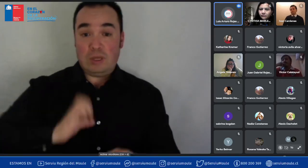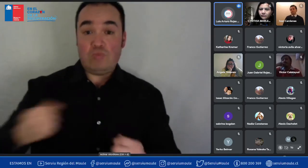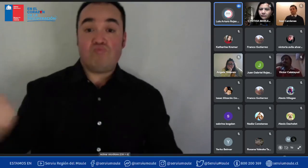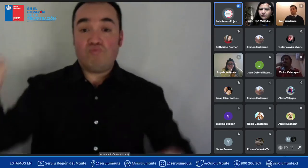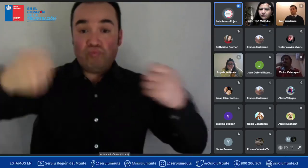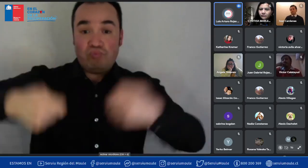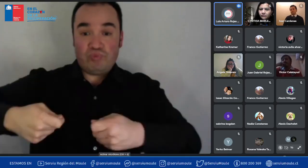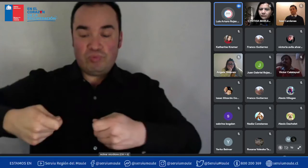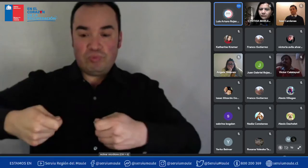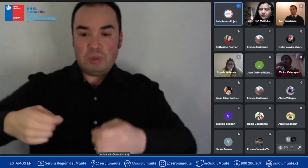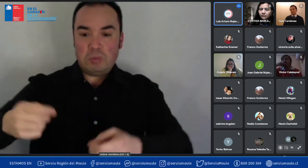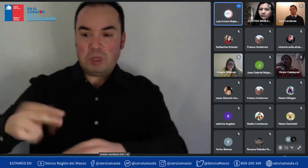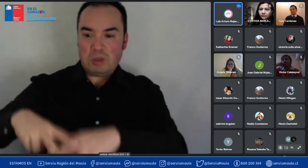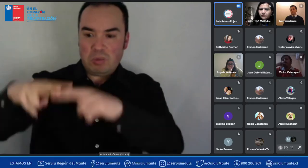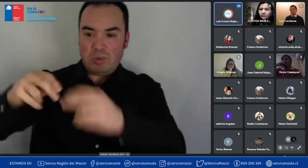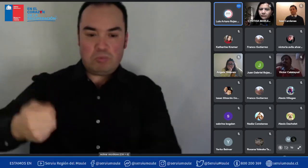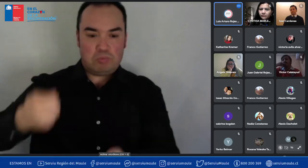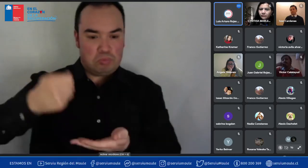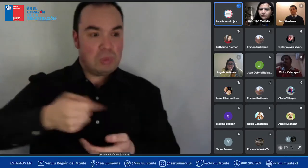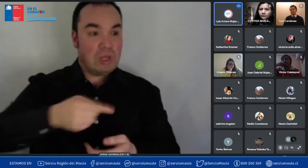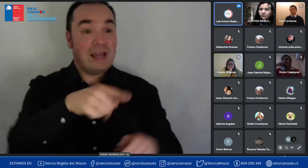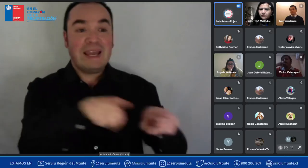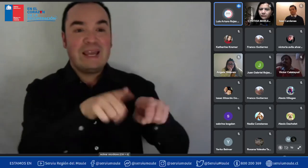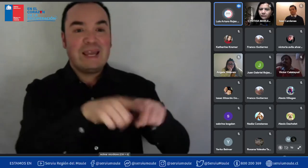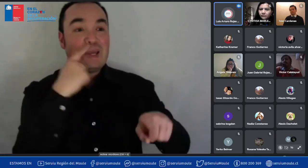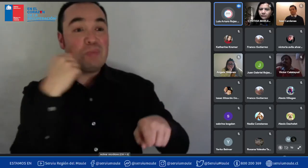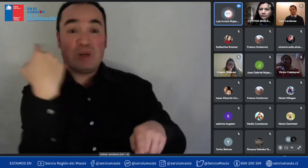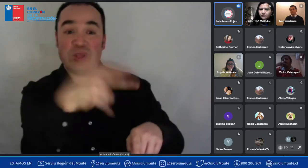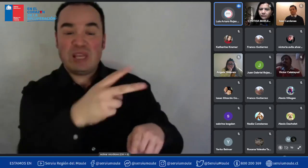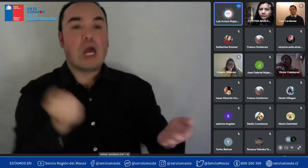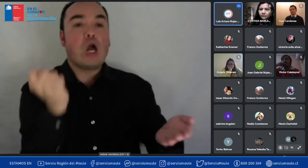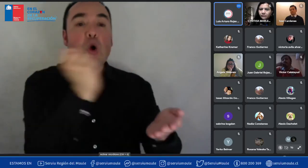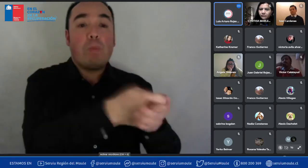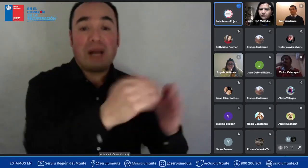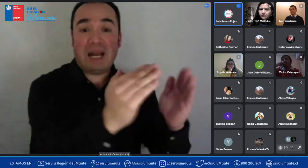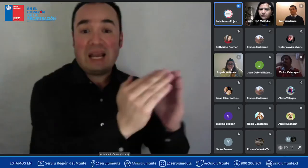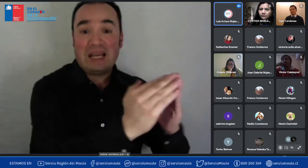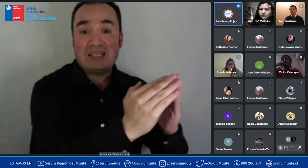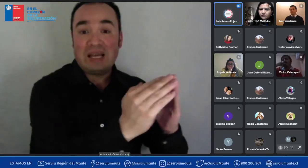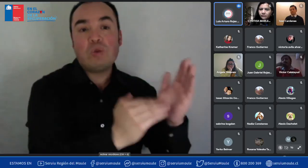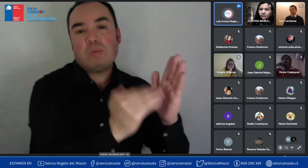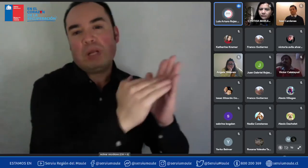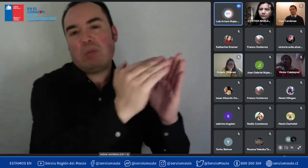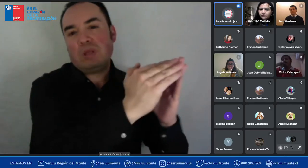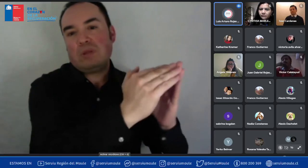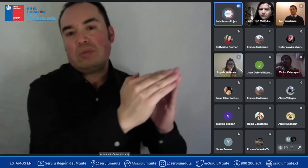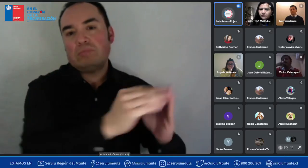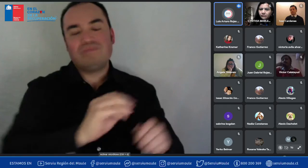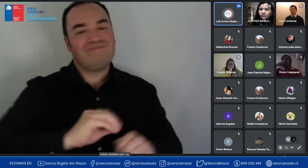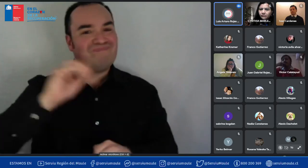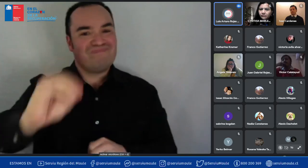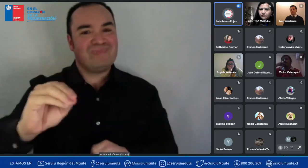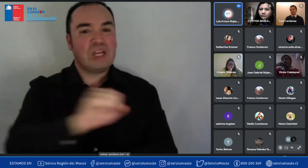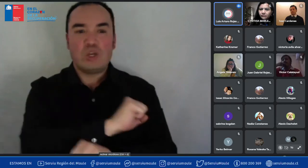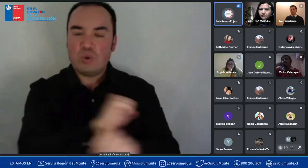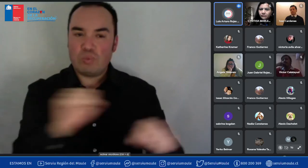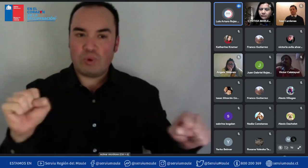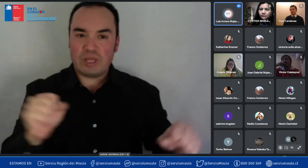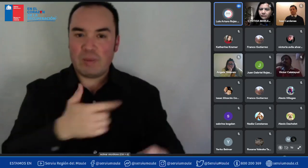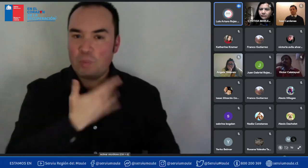bueno no se puede ¿ya? porque el decreto DC49 señala que no se puede comprar